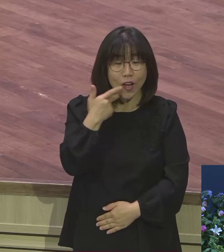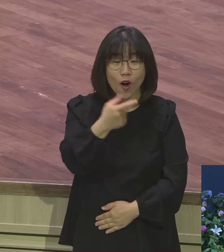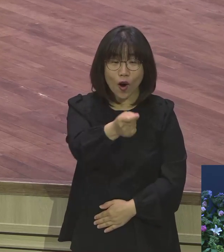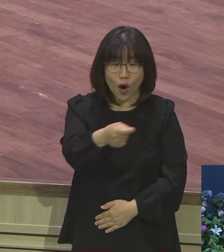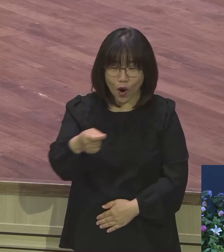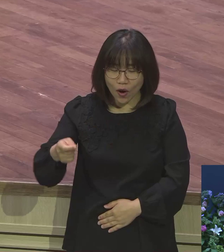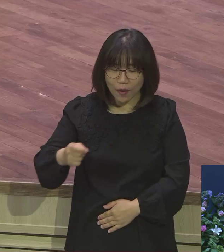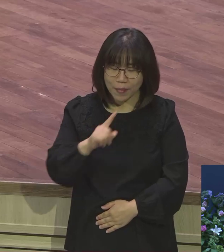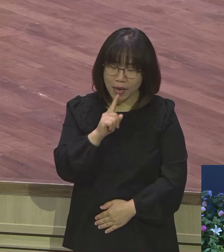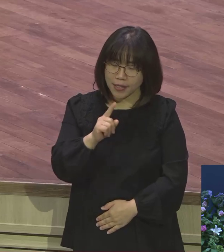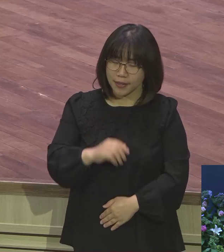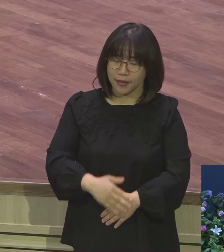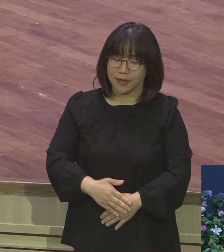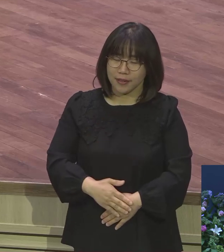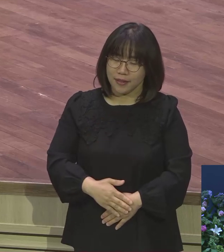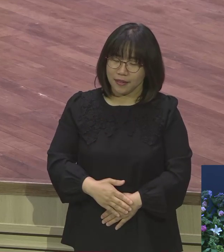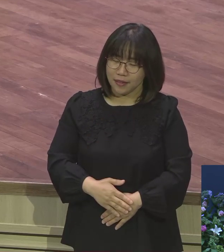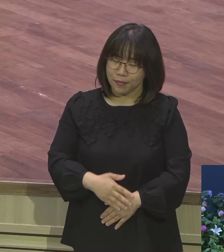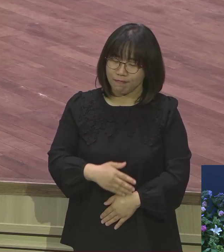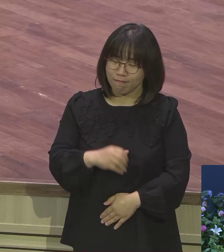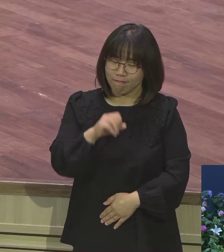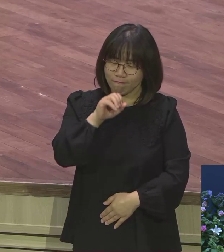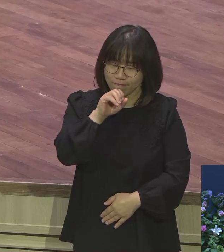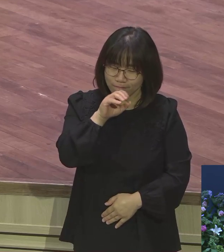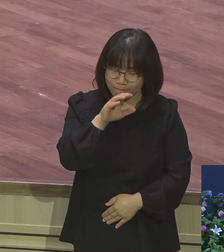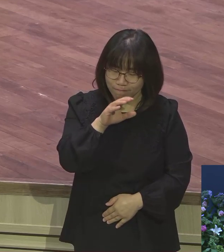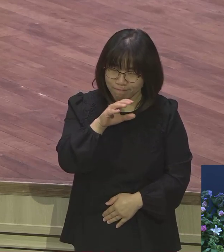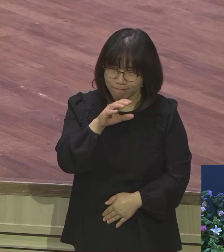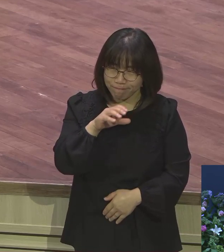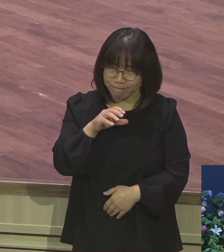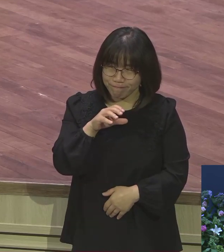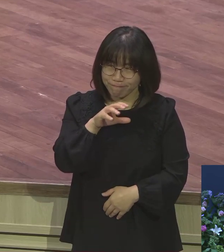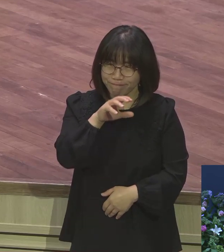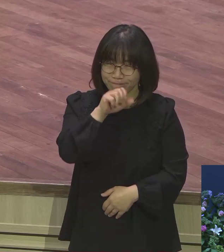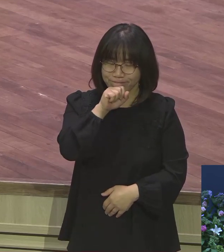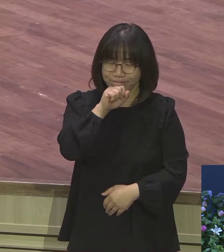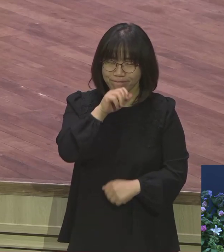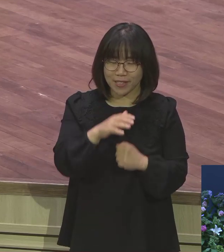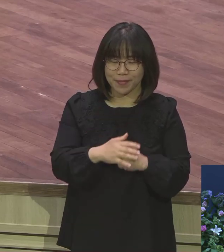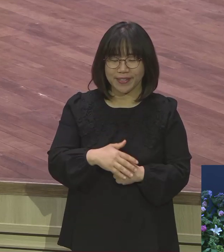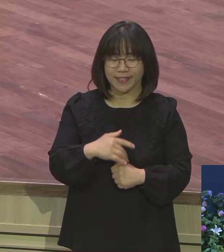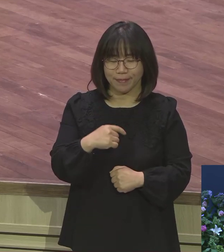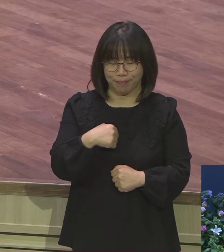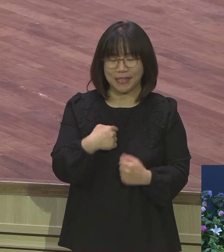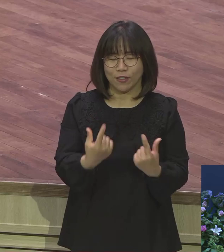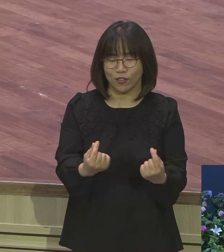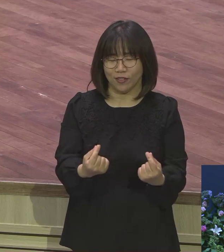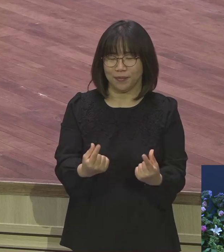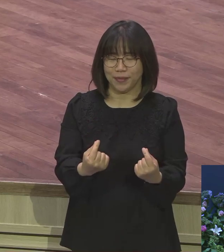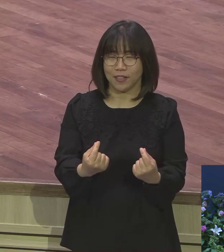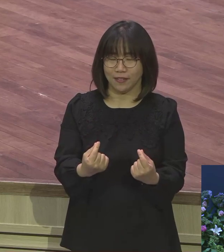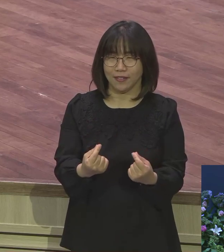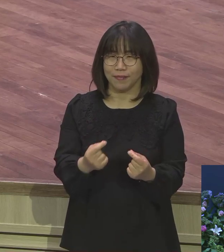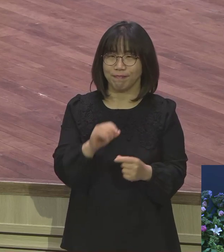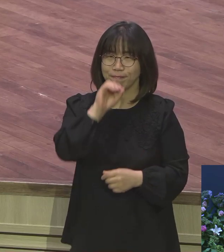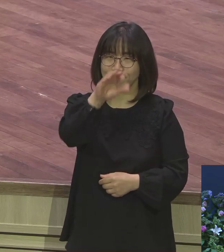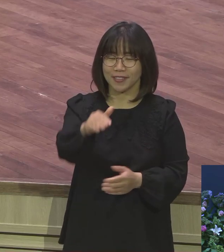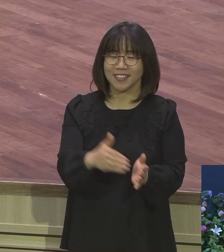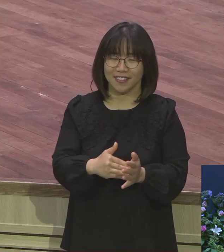못하는 분들은 다 하는 말이에요. 미투라고. 미투. 쉽지요.